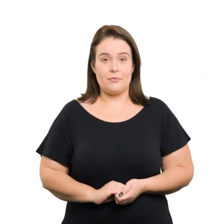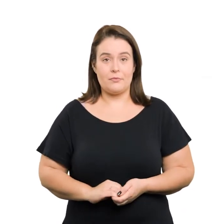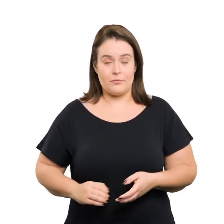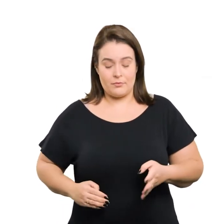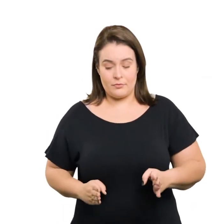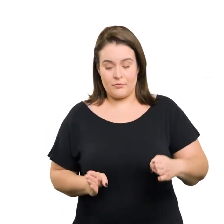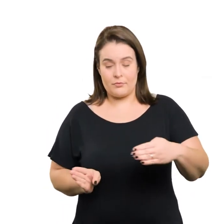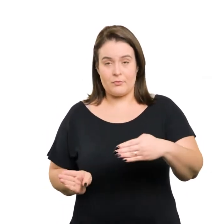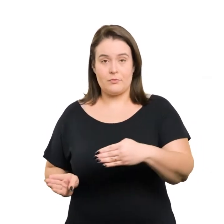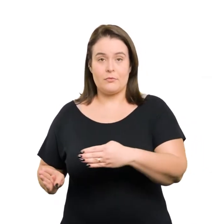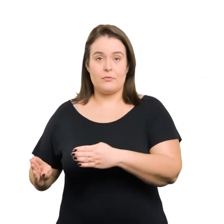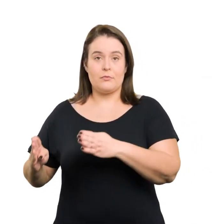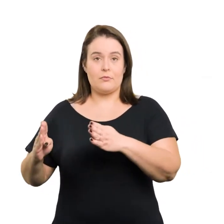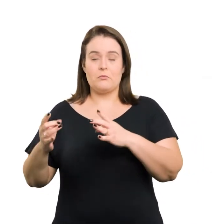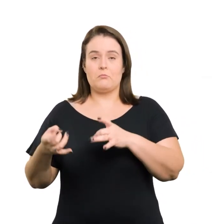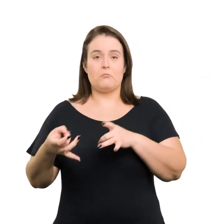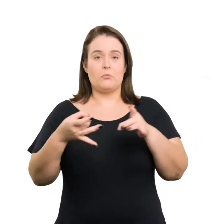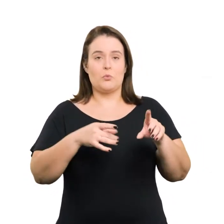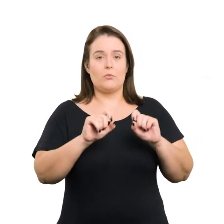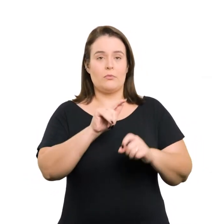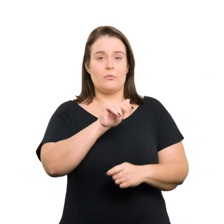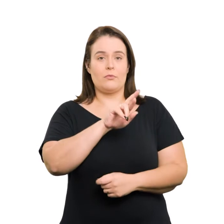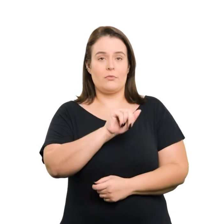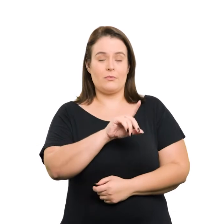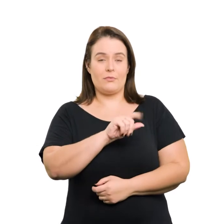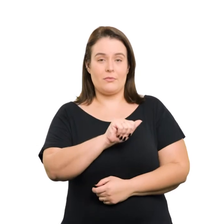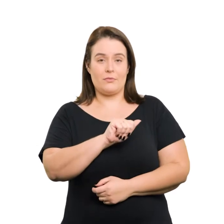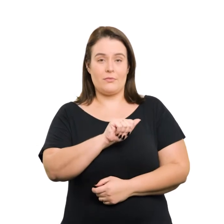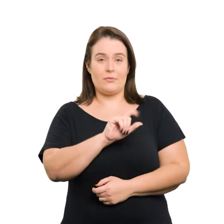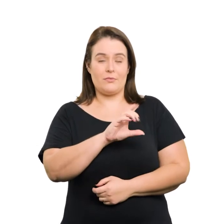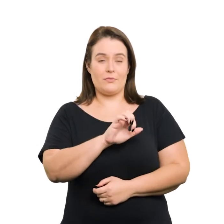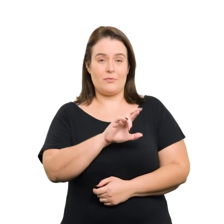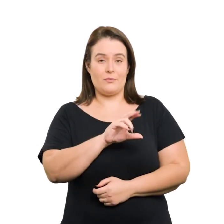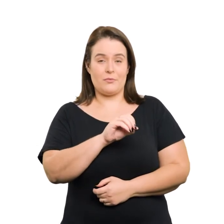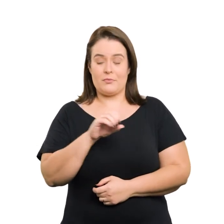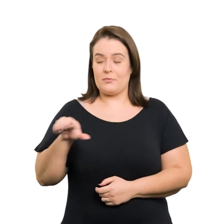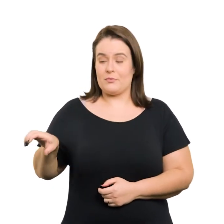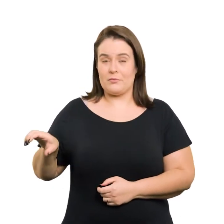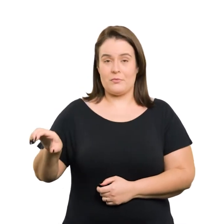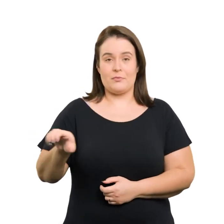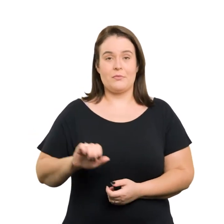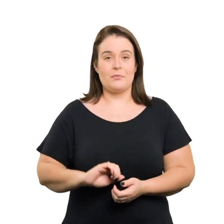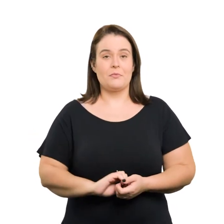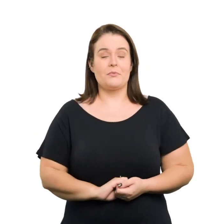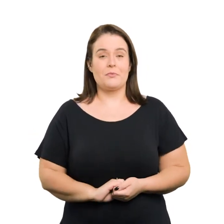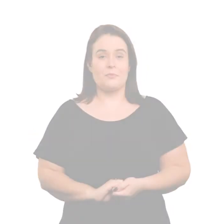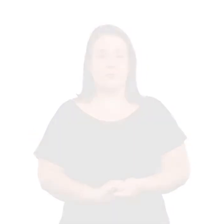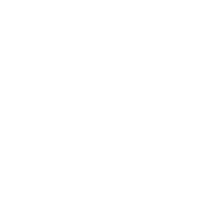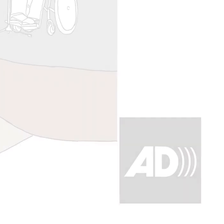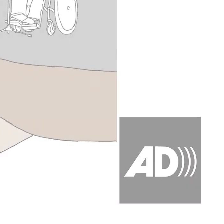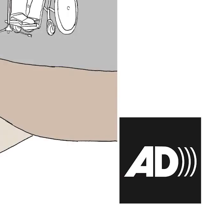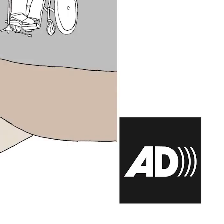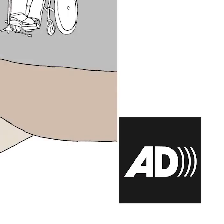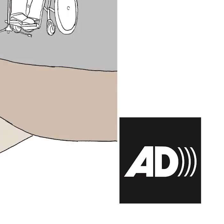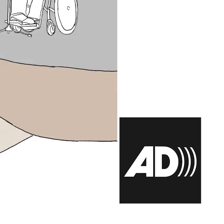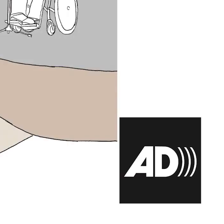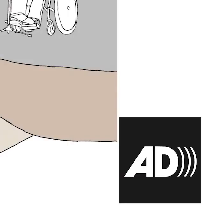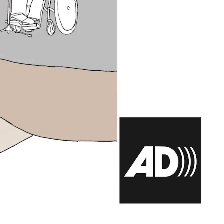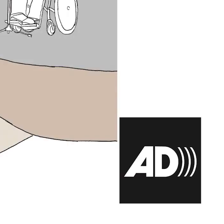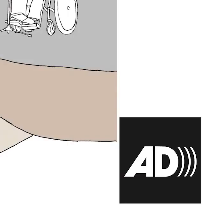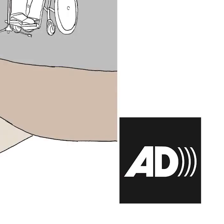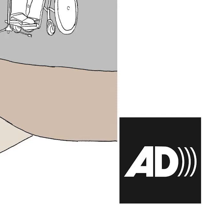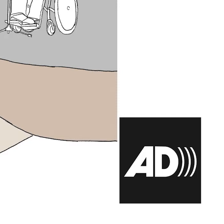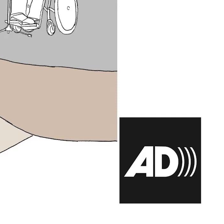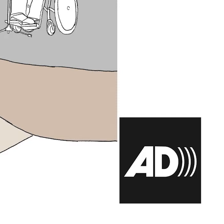Com guia de balizamento Dispensando guarda-corpo e corrimão A imagem